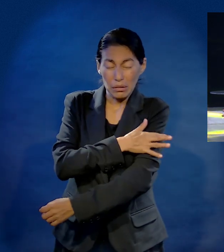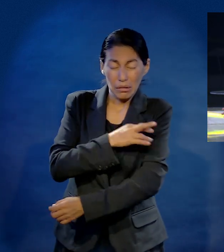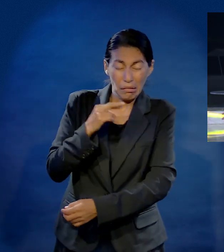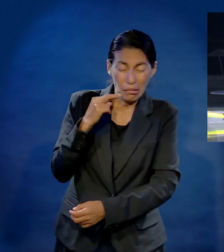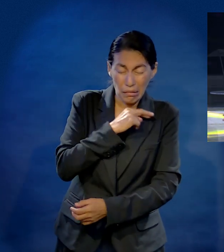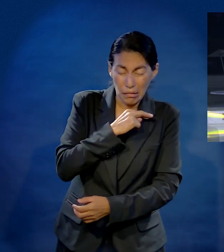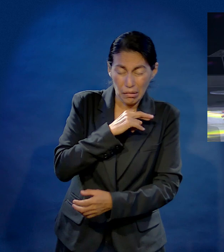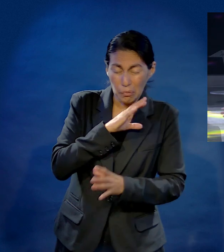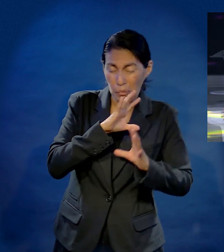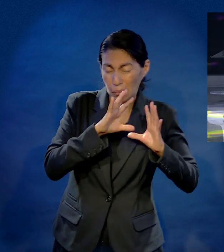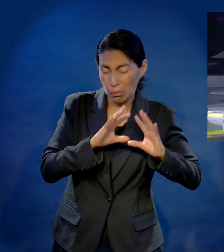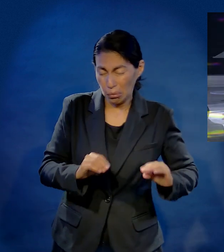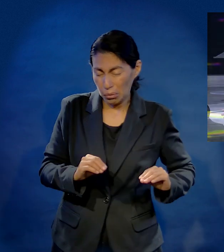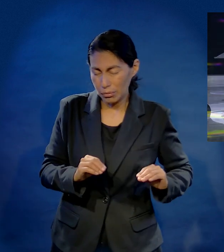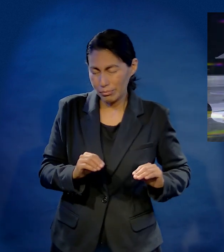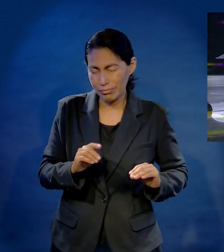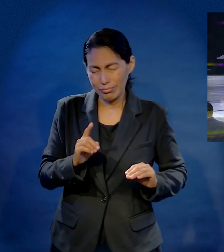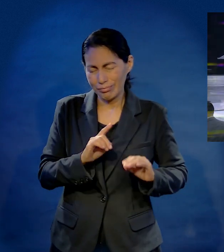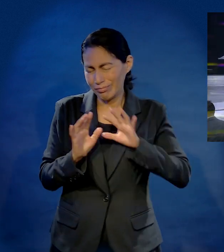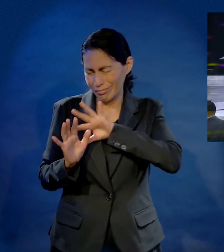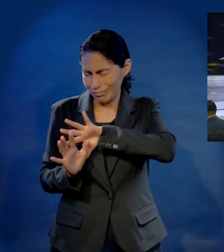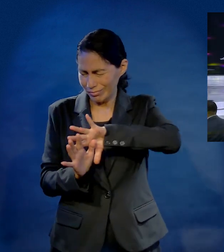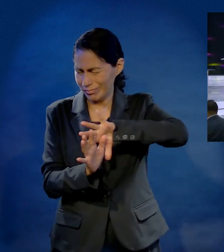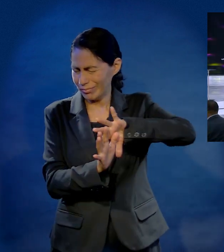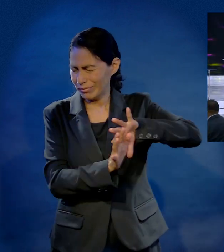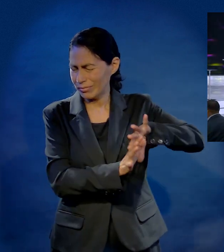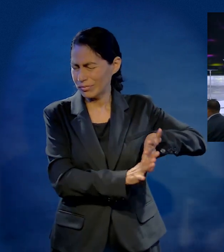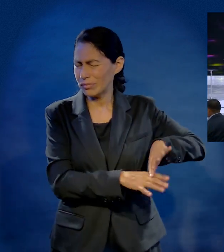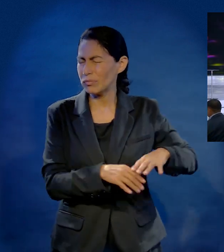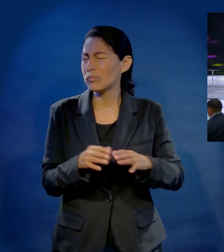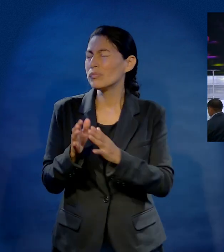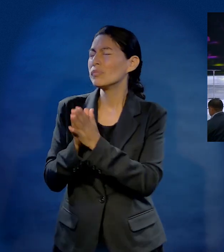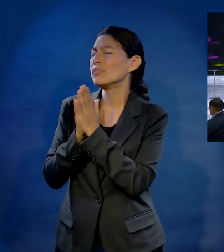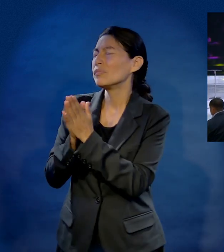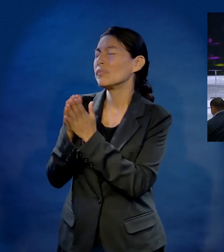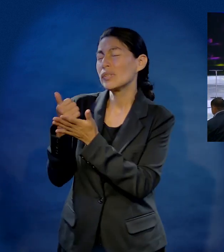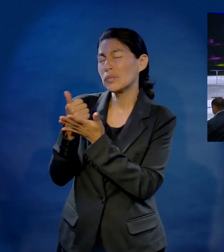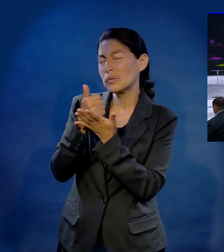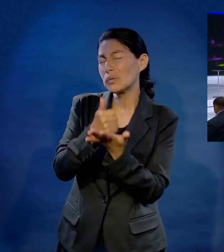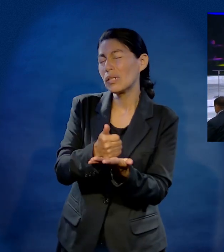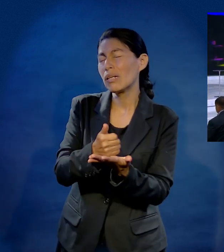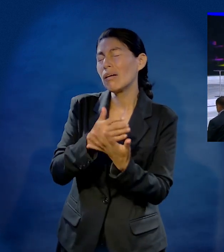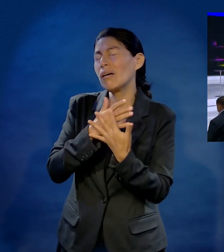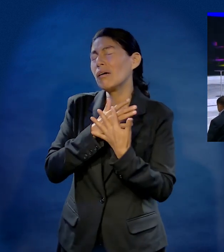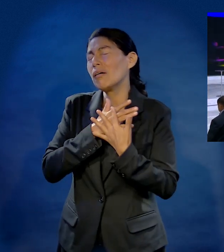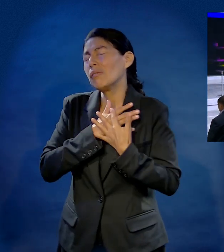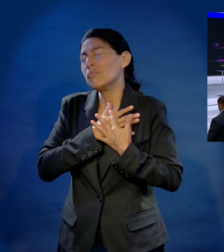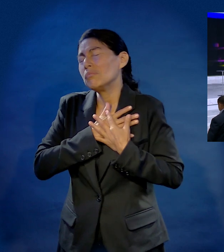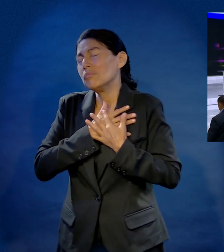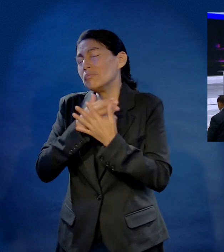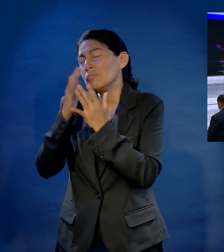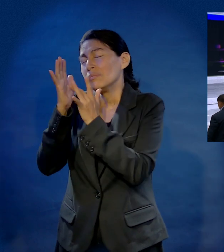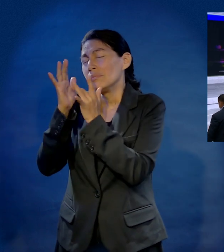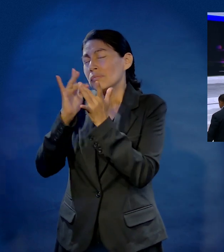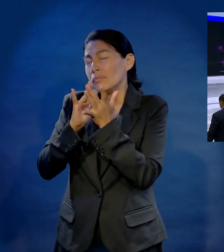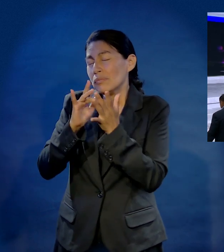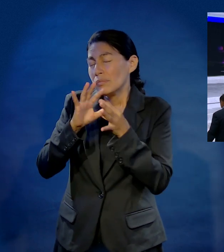se centran en sentimientos y emociones pasajeras. Ayúdalos a encontrar el principio del amor como Jesucristo lo enseña.